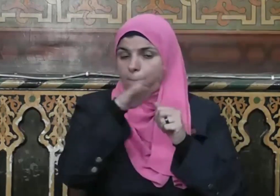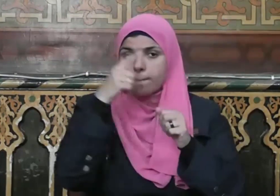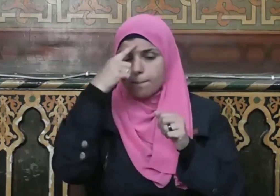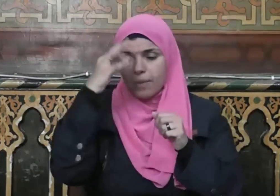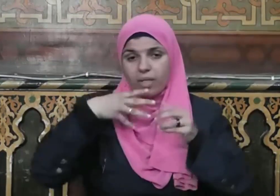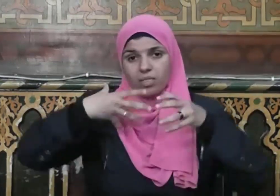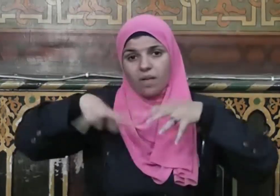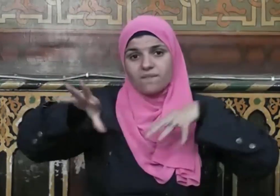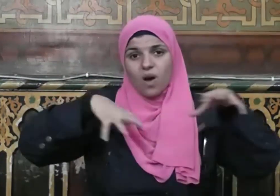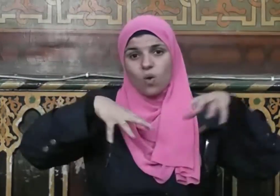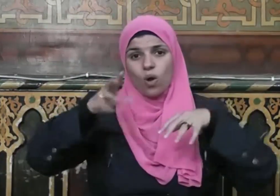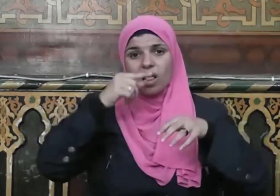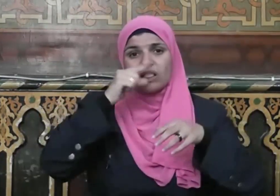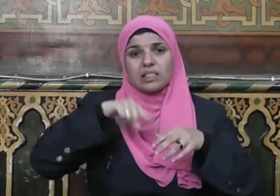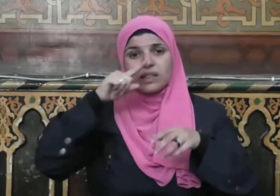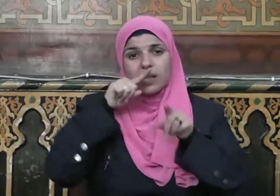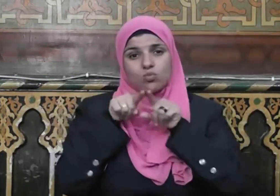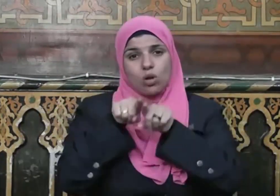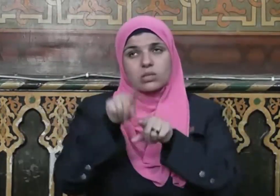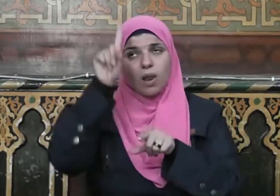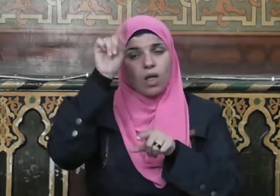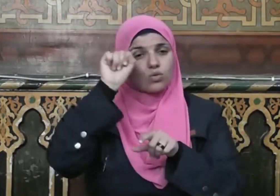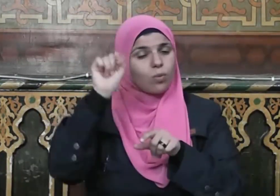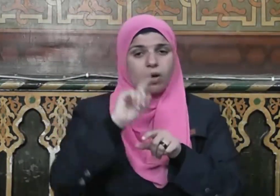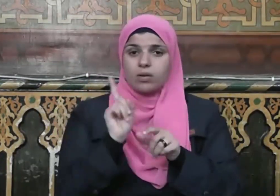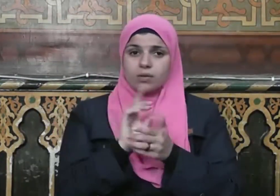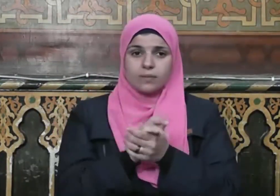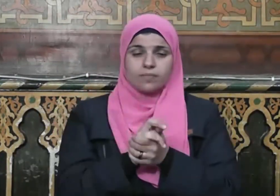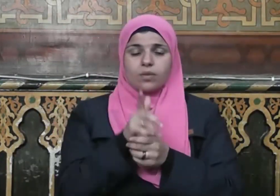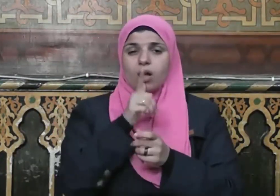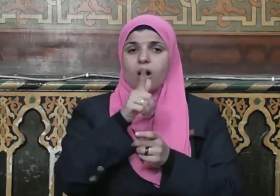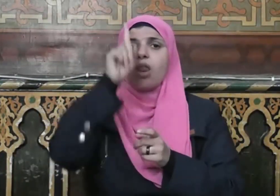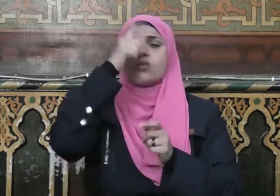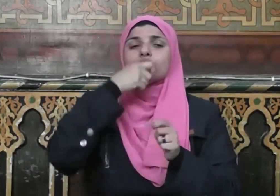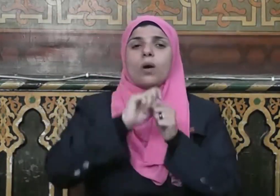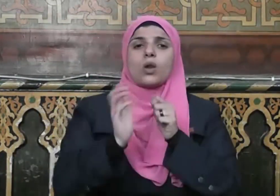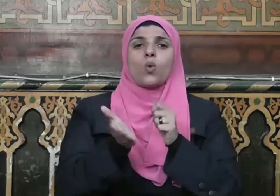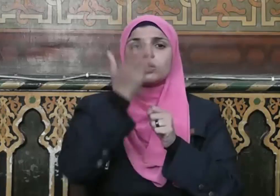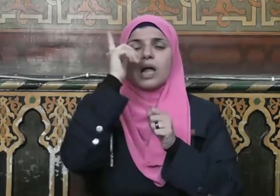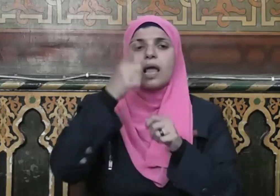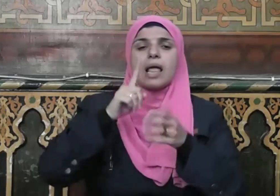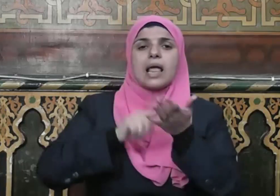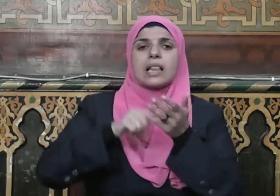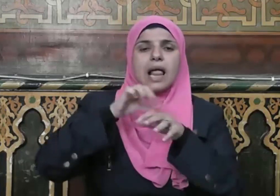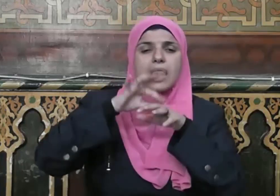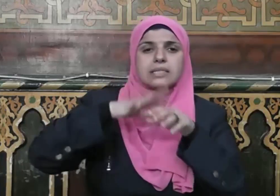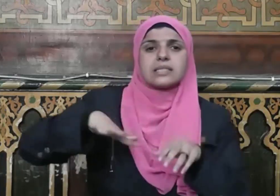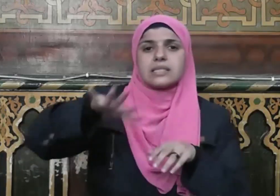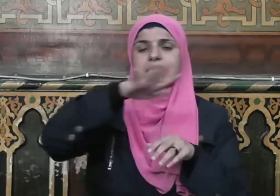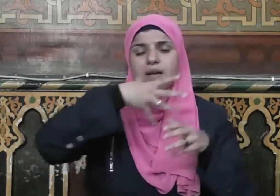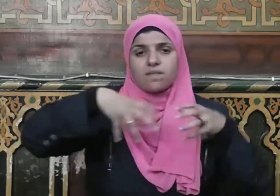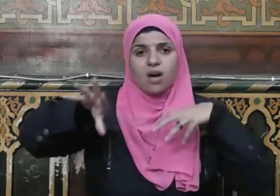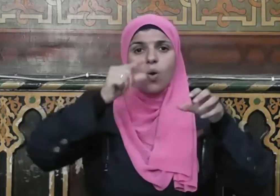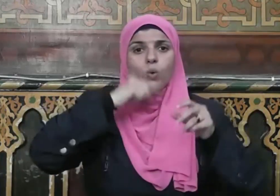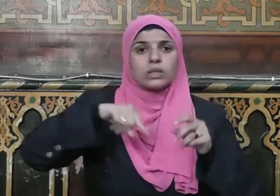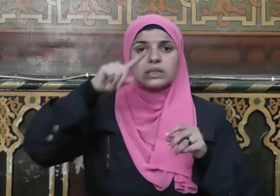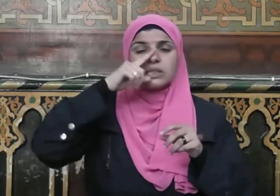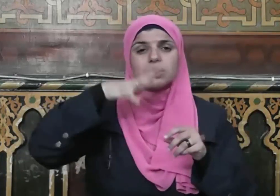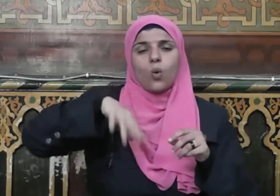التشرذم والتفرق ليس من دين الله في شيء قال تعالى إن الذين فرقوا دينهم وكانوا